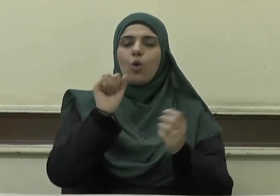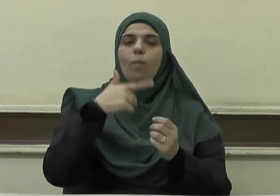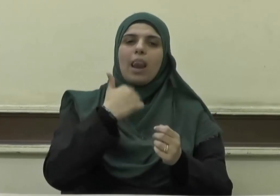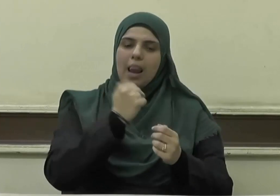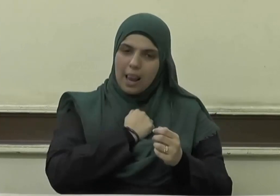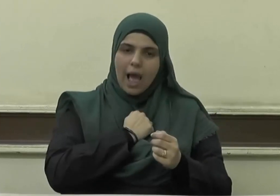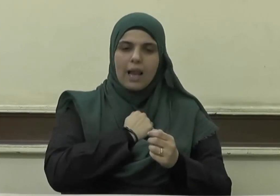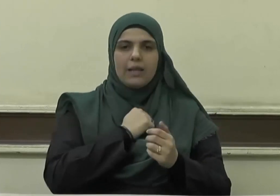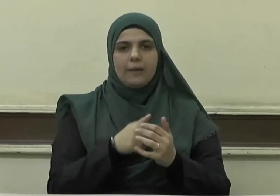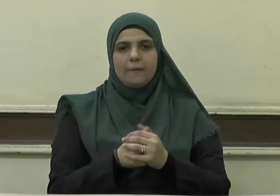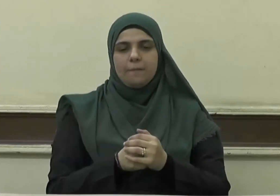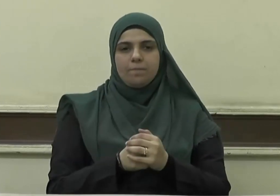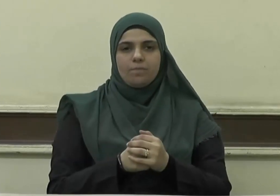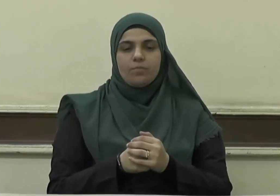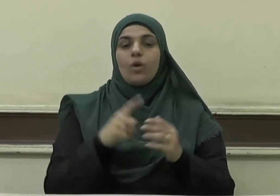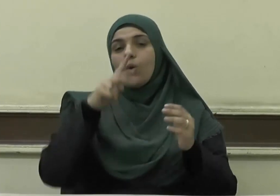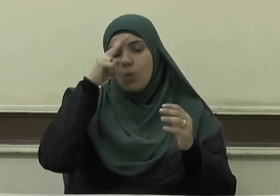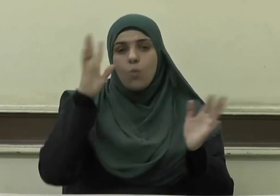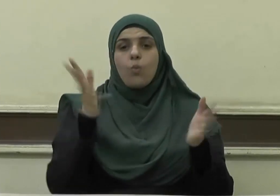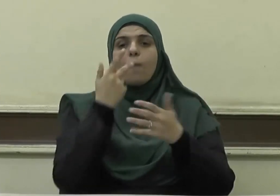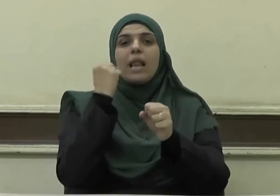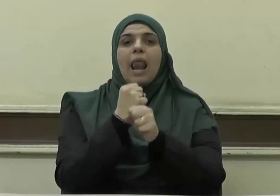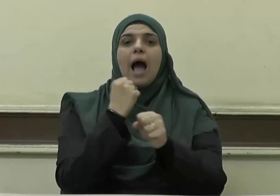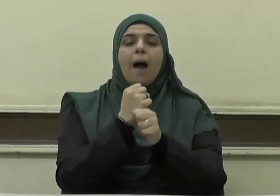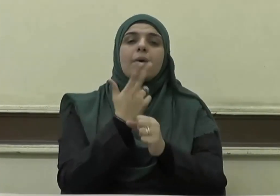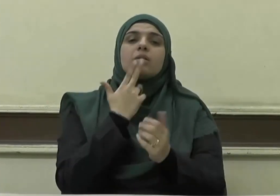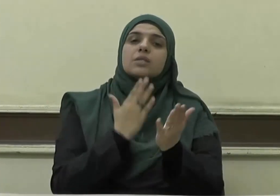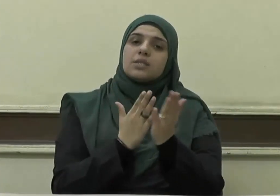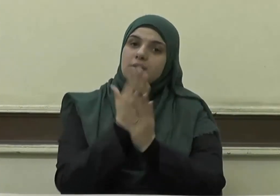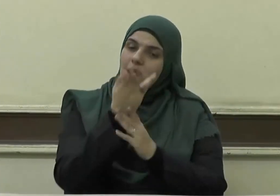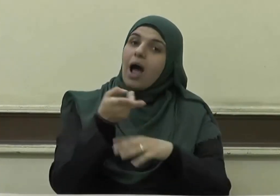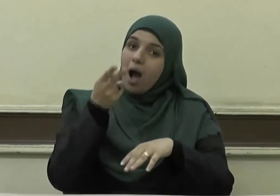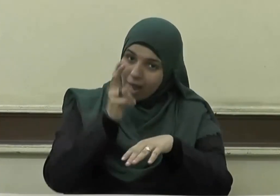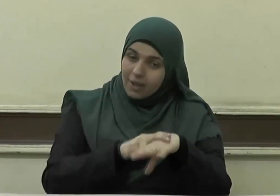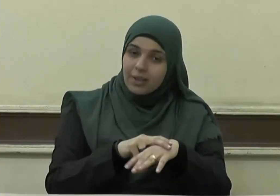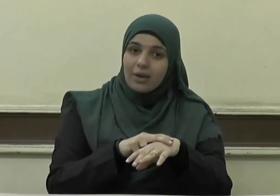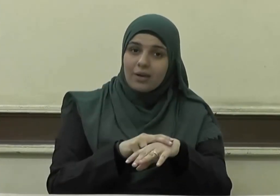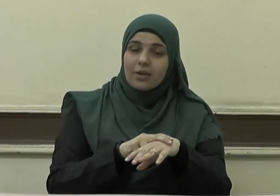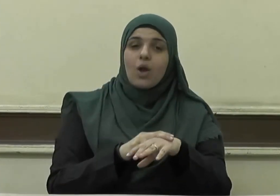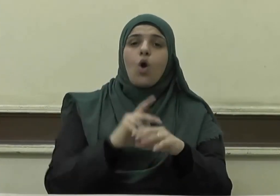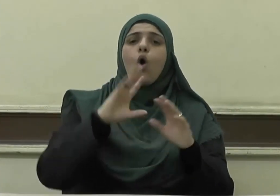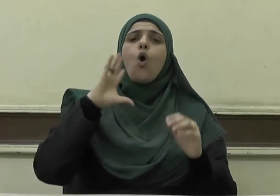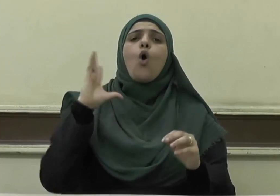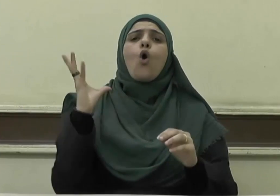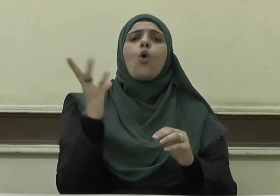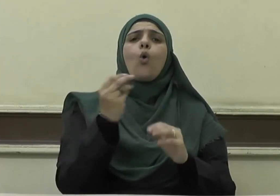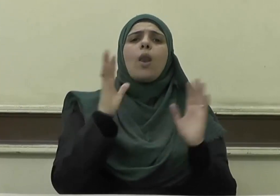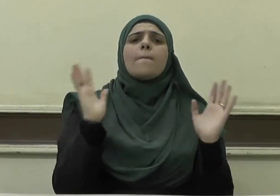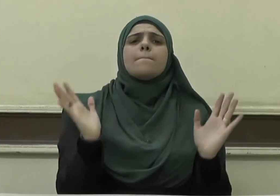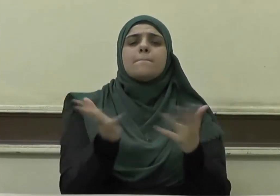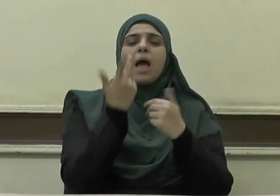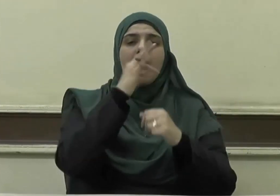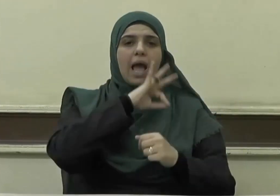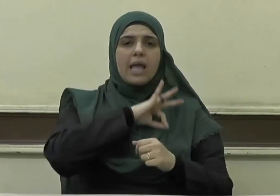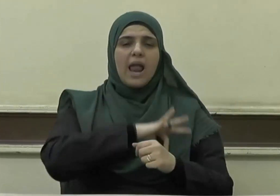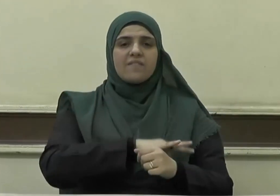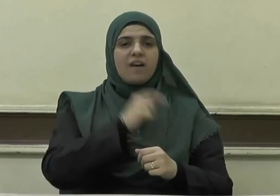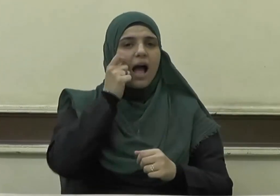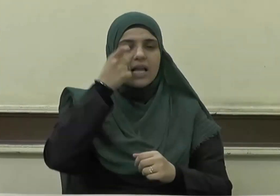ومن العمل الصالح أيضا كل ما ينفع الإنسان به